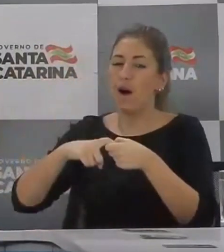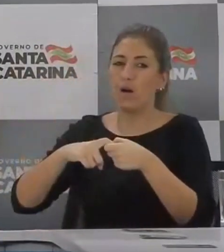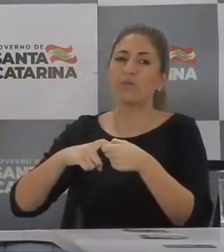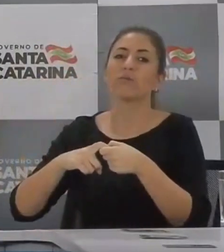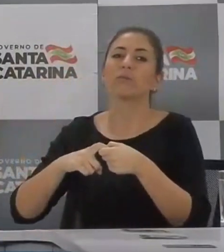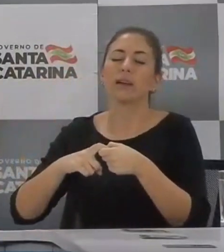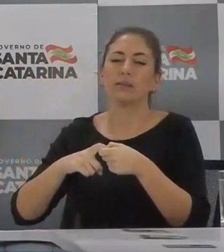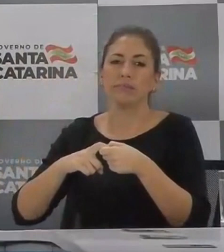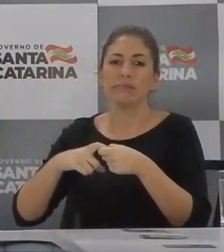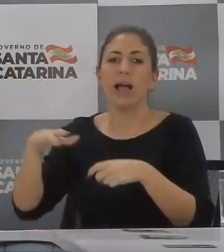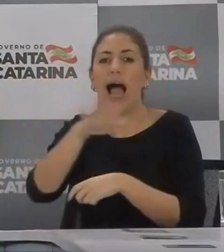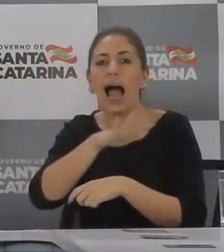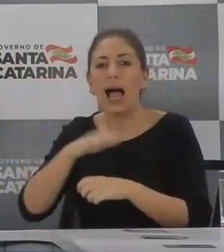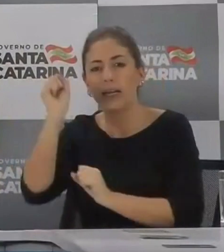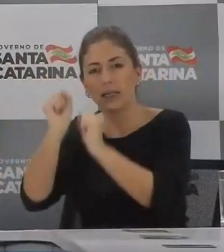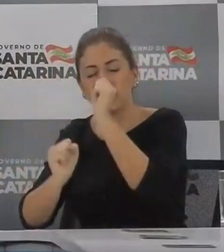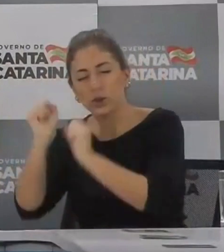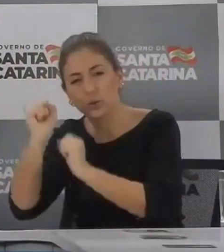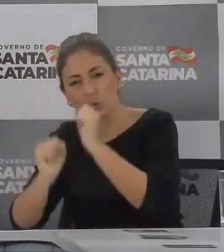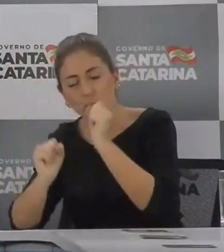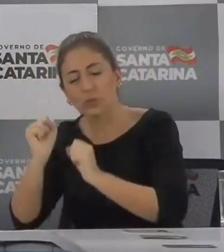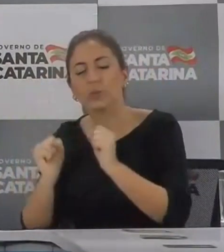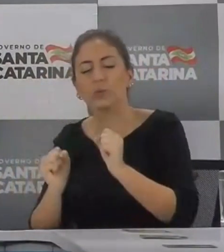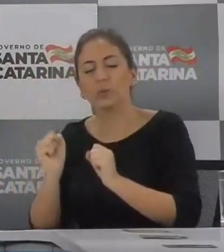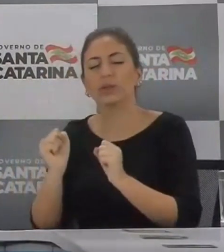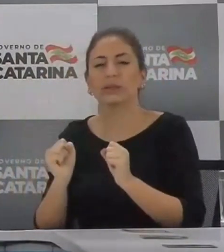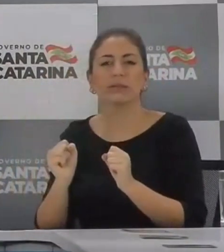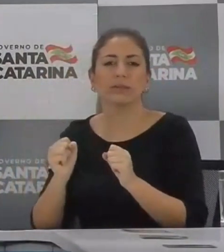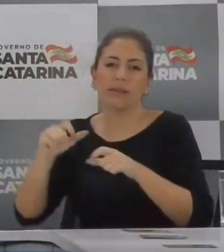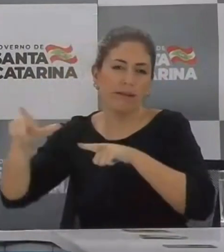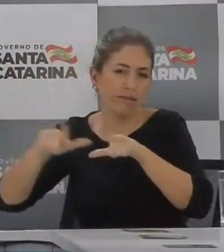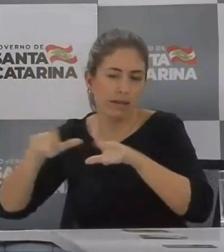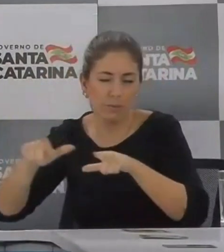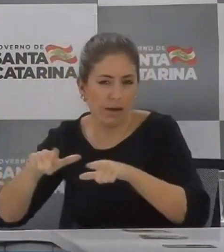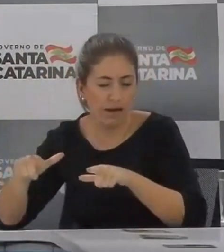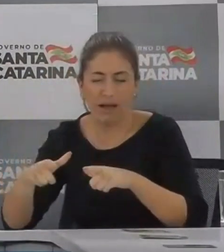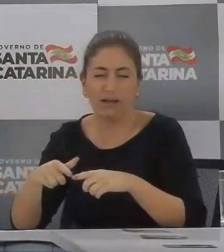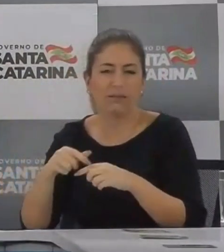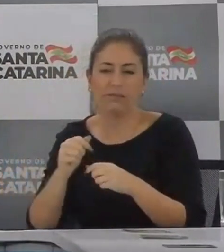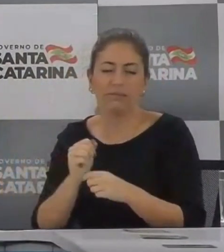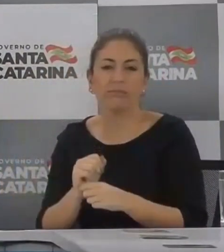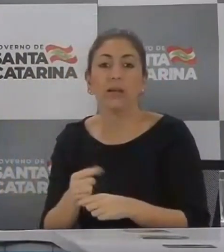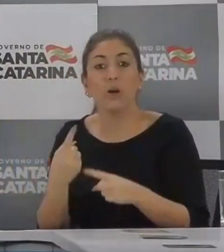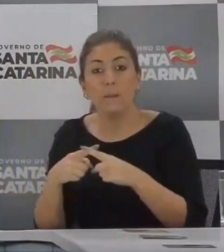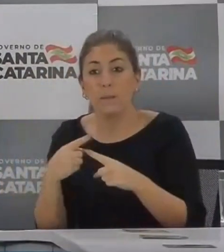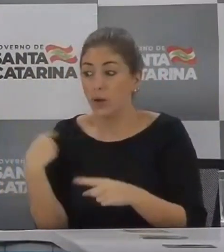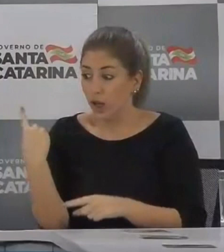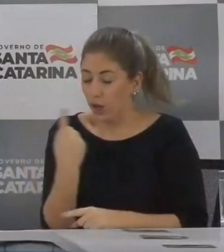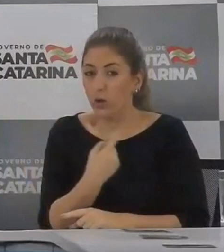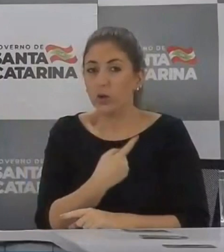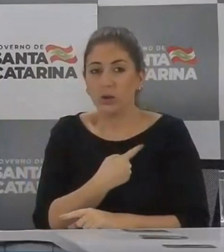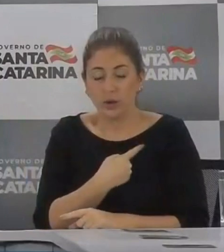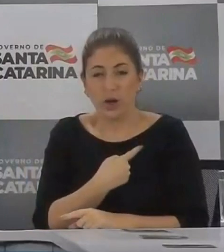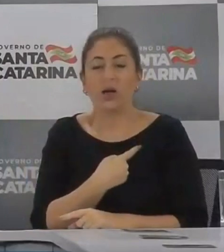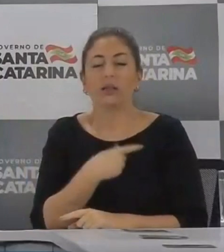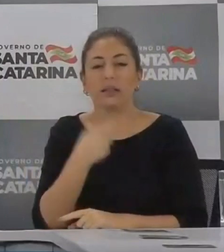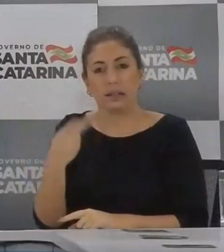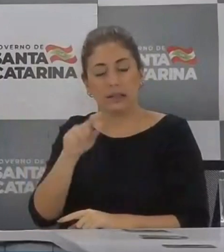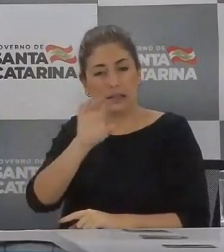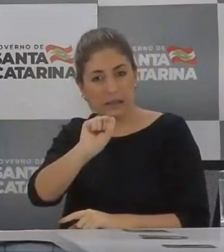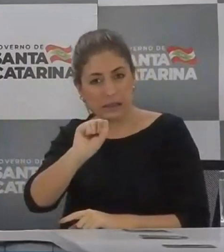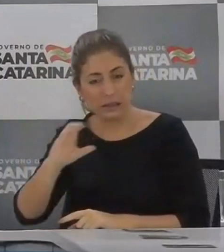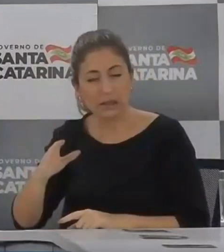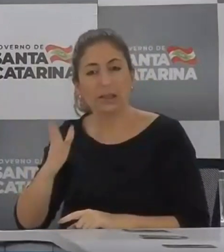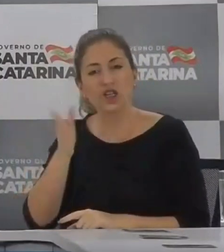Catarina, na medida em que o nosso cidadão já está consciente do afastamento social que ele precisa promover,